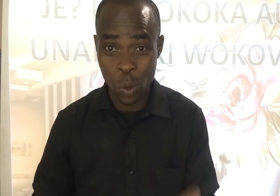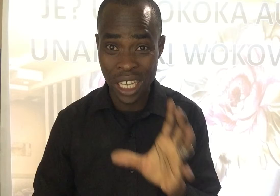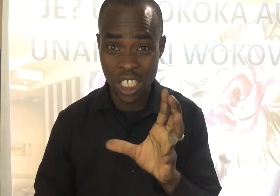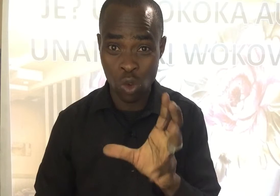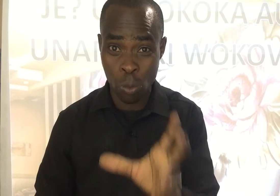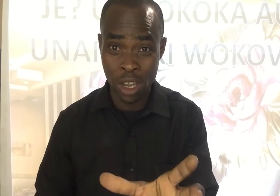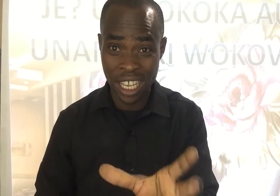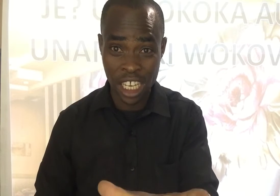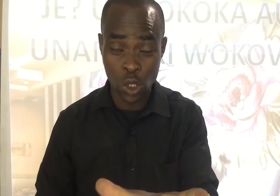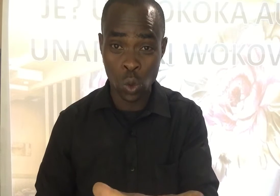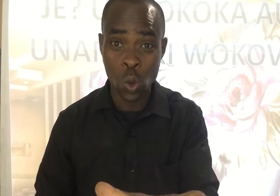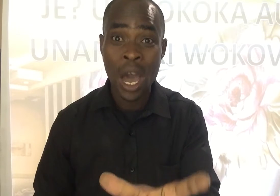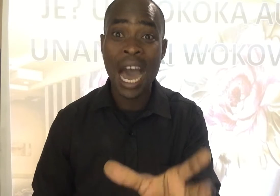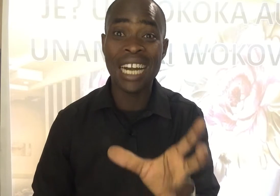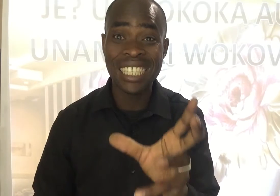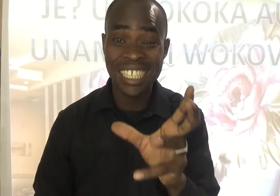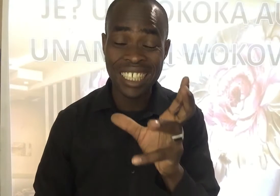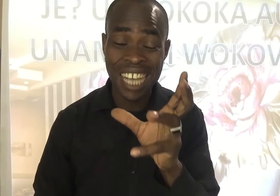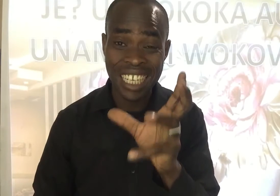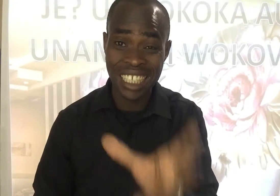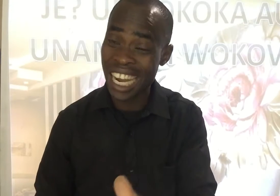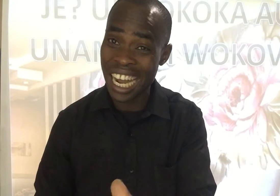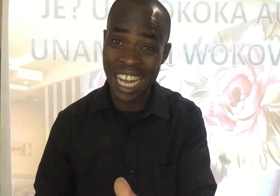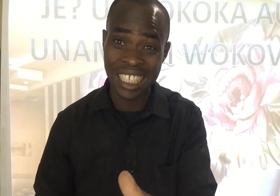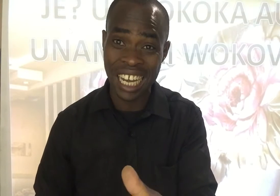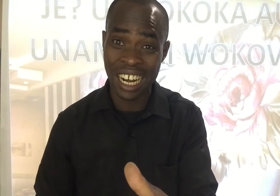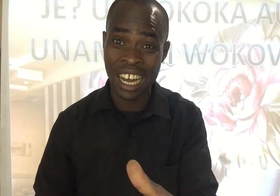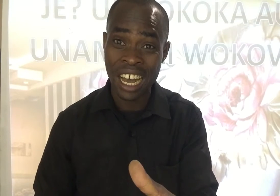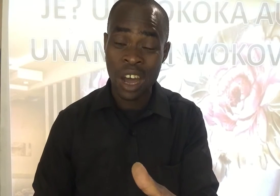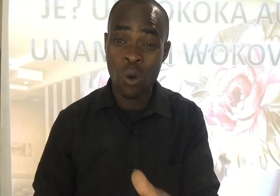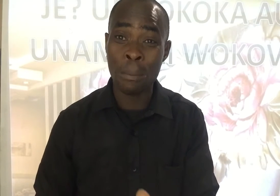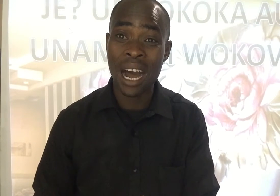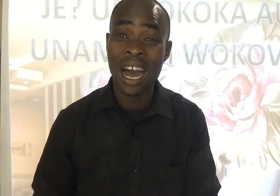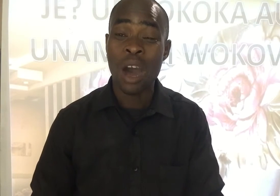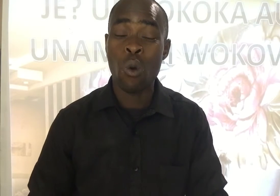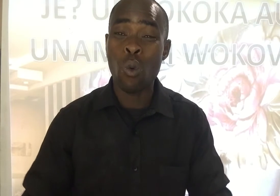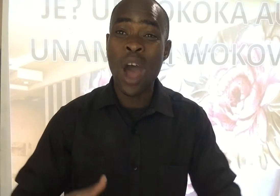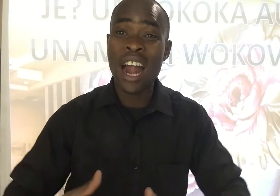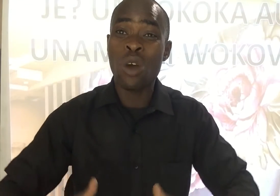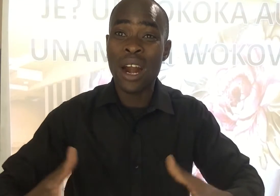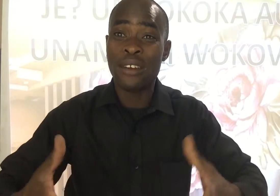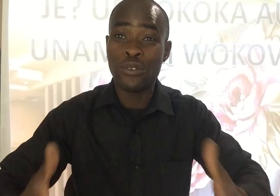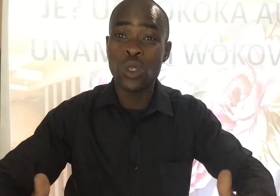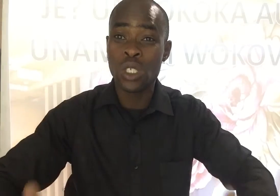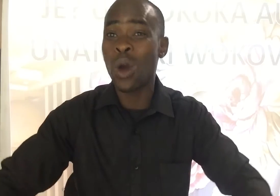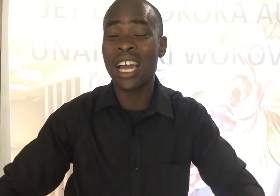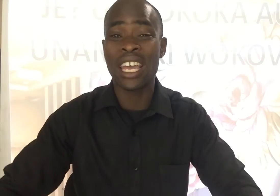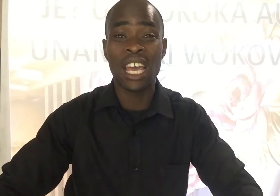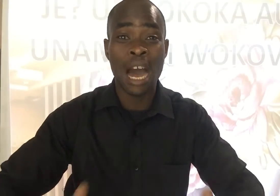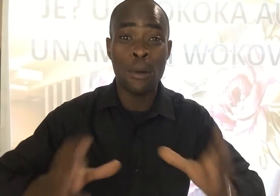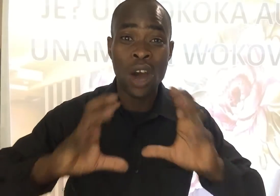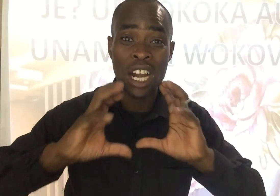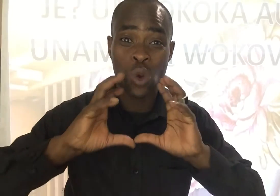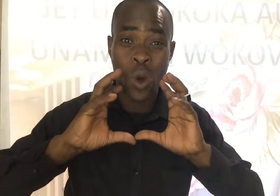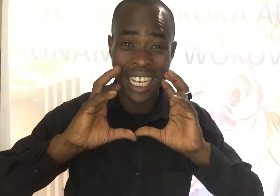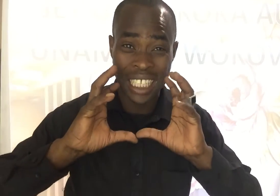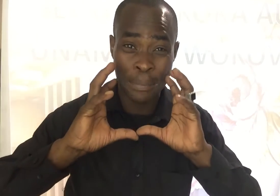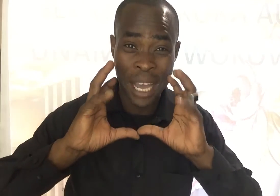kuna siku moja Yesu alishangaa sana Kwa mba, wale wanafunzi wake ambao alikuwa natembia